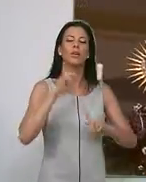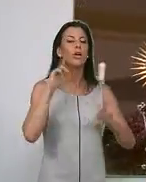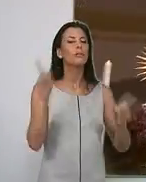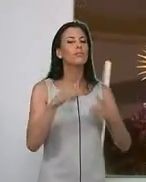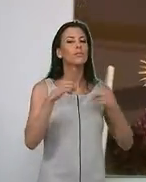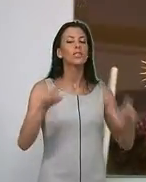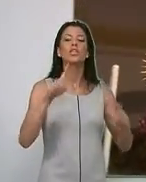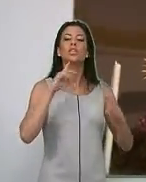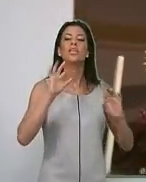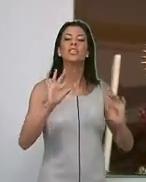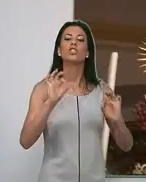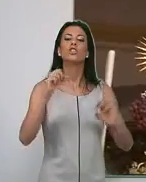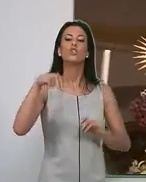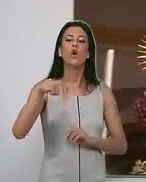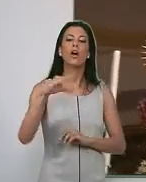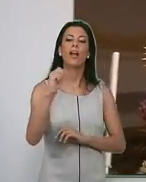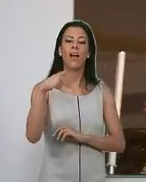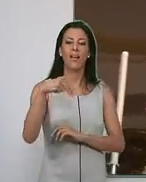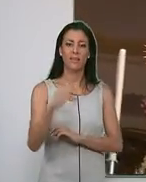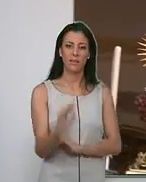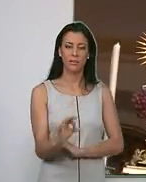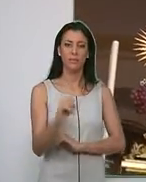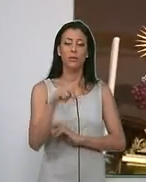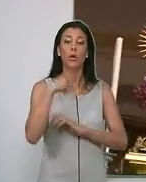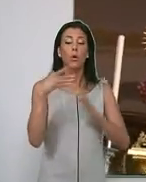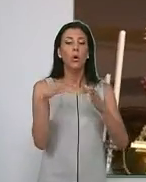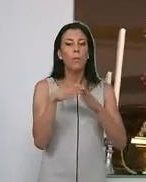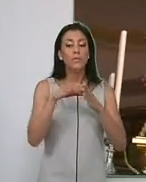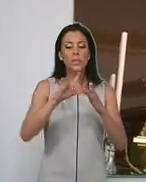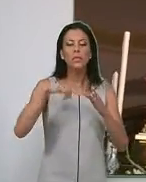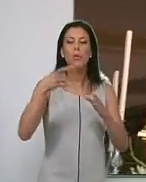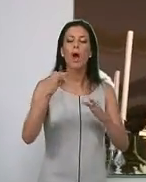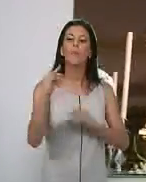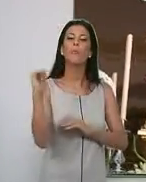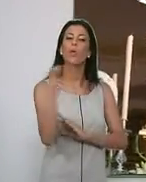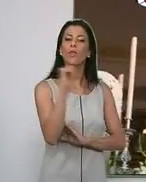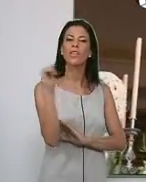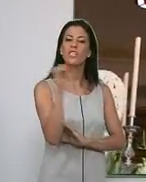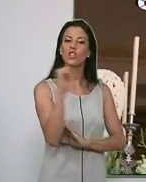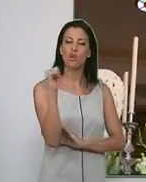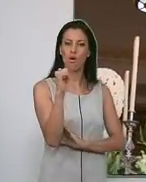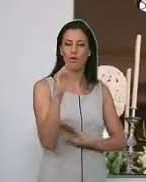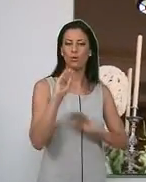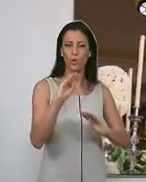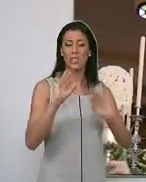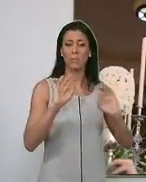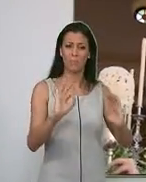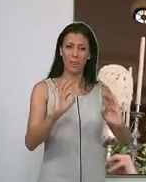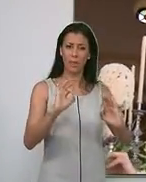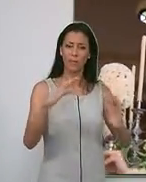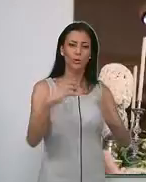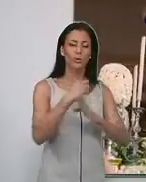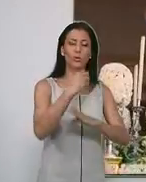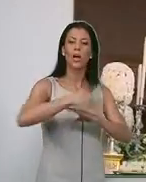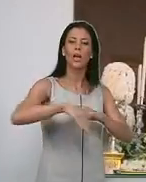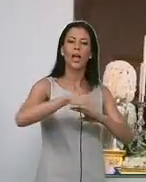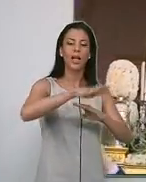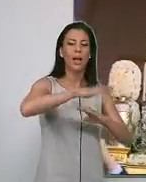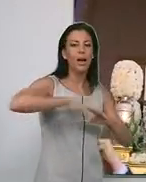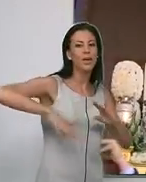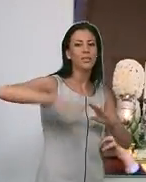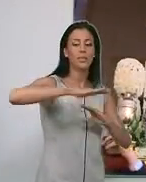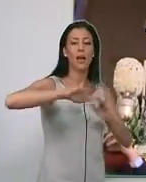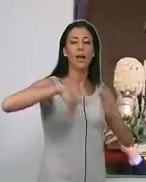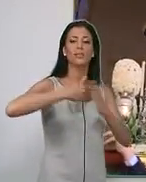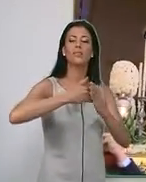Son de Caña. Tras la conclusión de la misa tenía lugar la solemne procesión con la custodia por las calles aledañas al